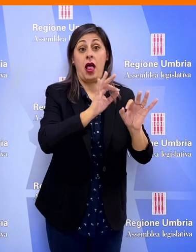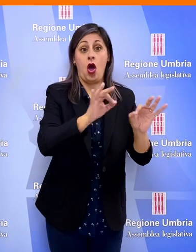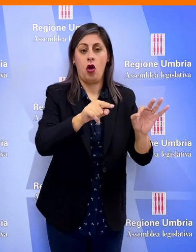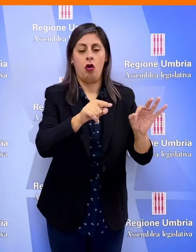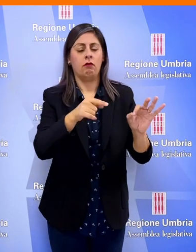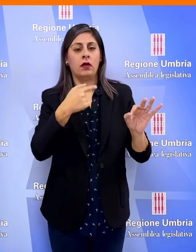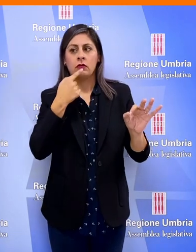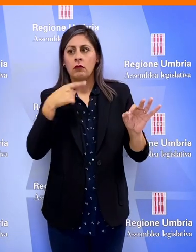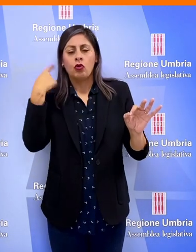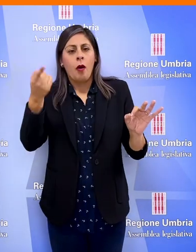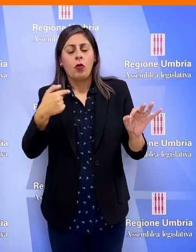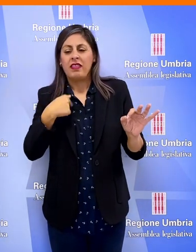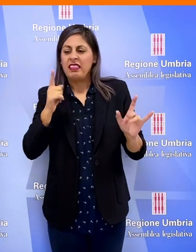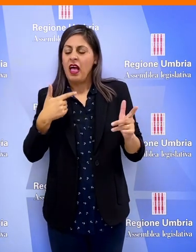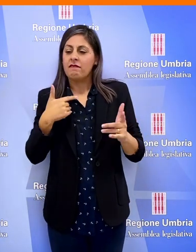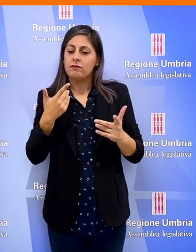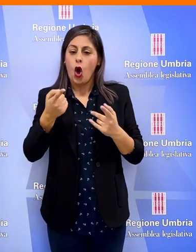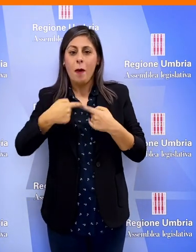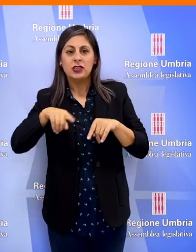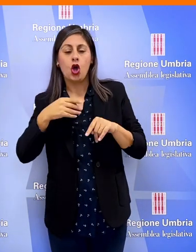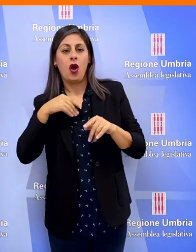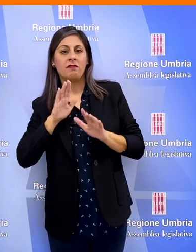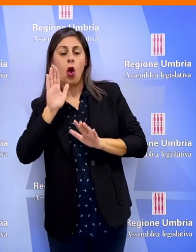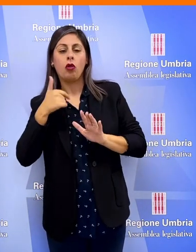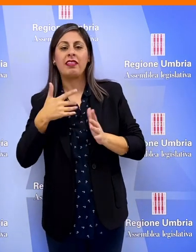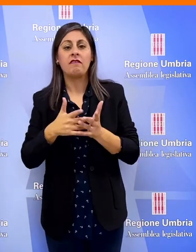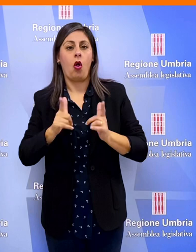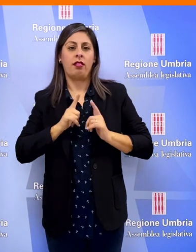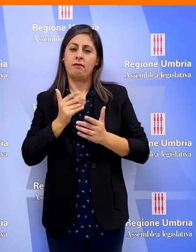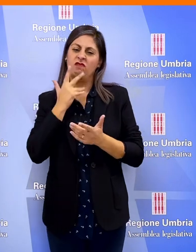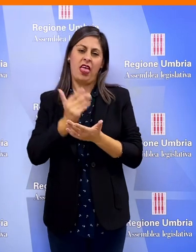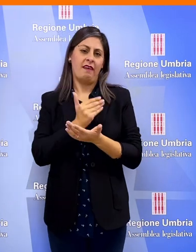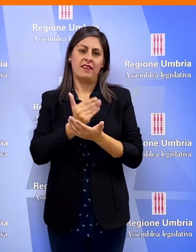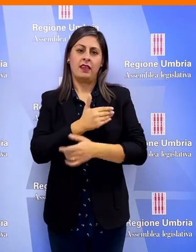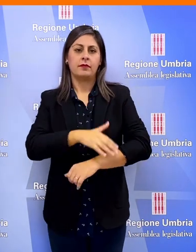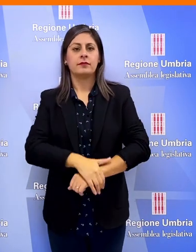non vorrei trovarmi in difficoltà al momento di esprimere il mio voto in commissione ha detto Mancini